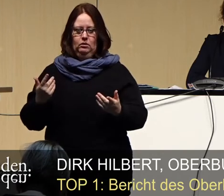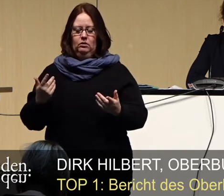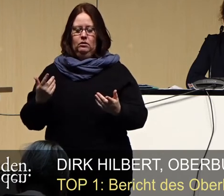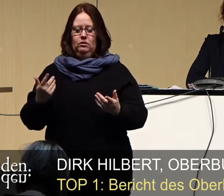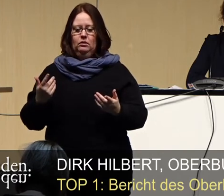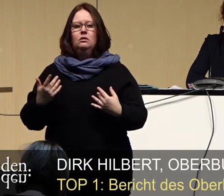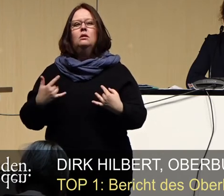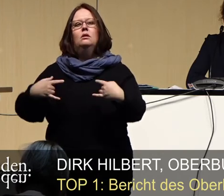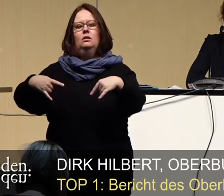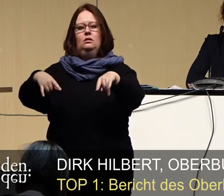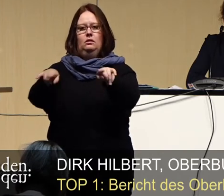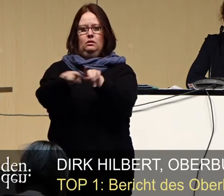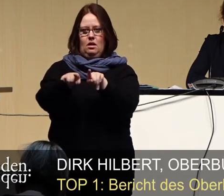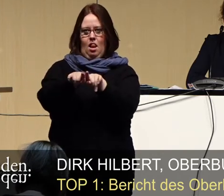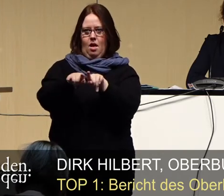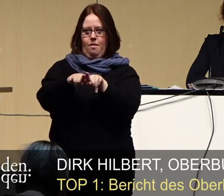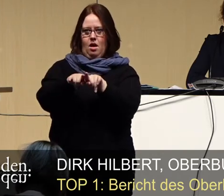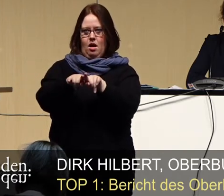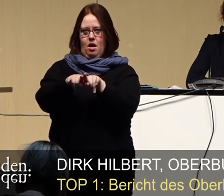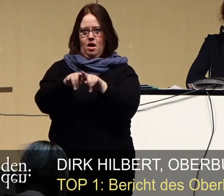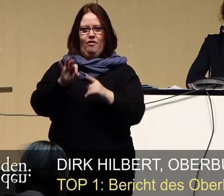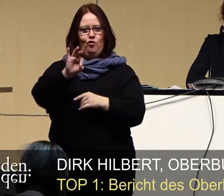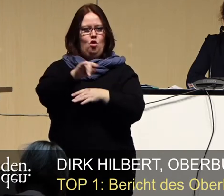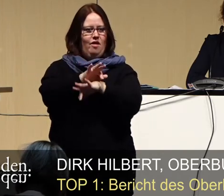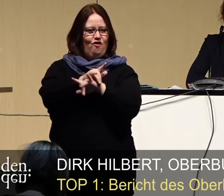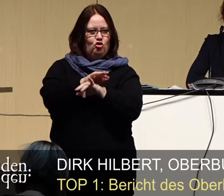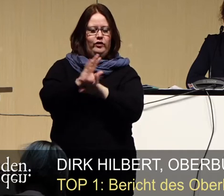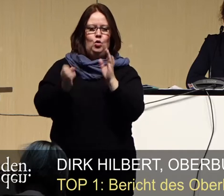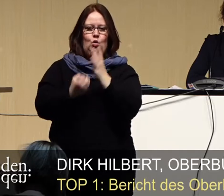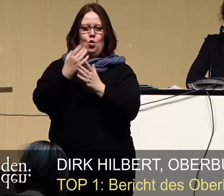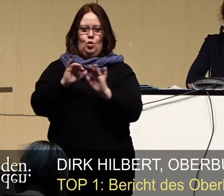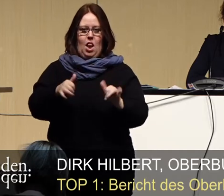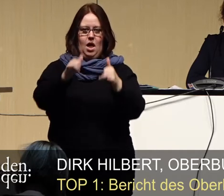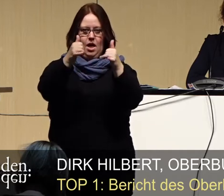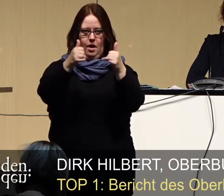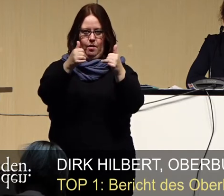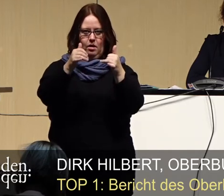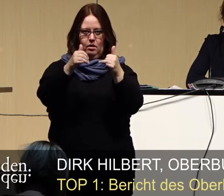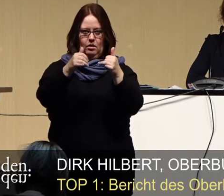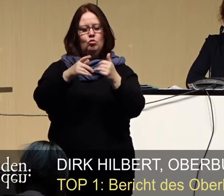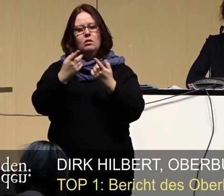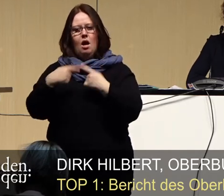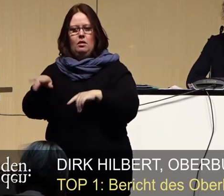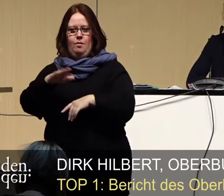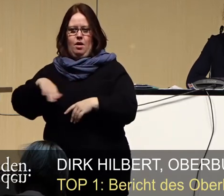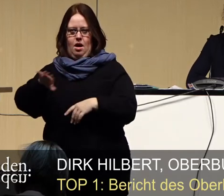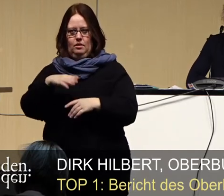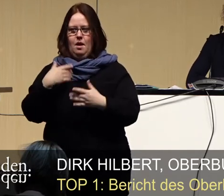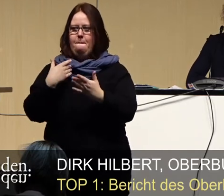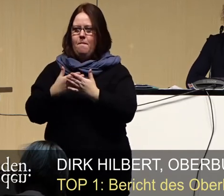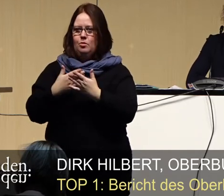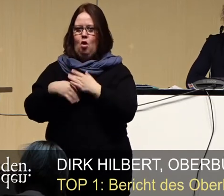Gleiches gibt es selbstverständlich nicht nur für das wirtschaftliche und kulturelle Leben in der Stadt. Dies gilt auch